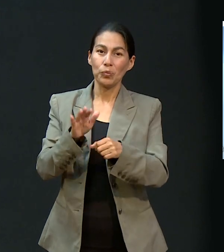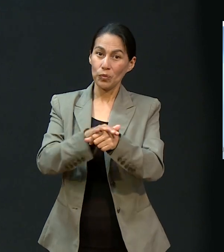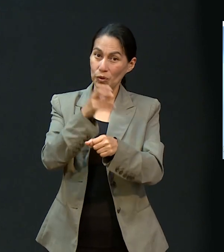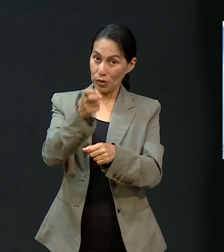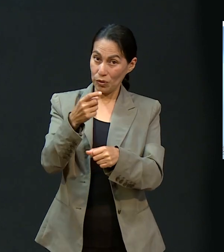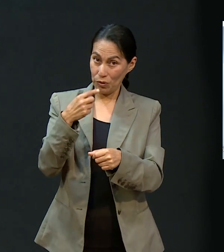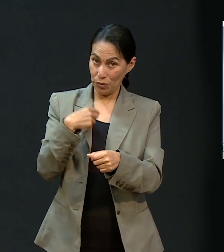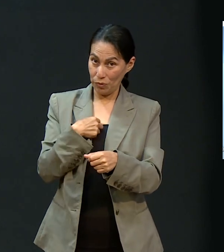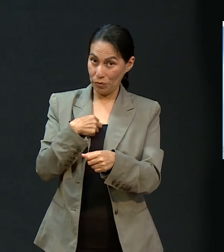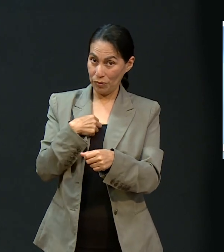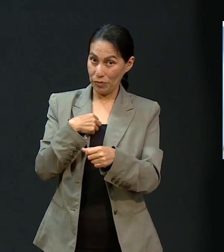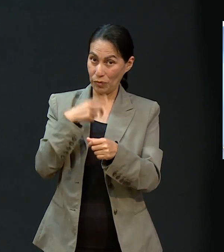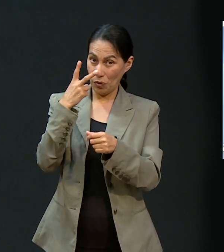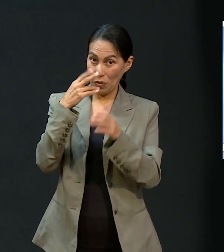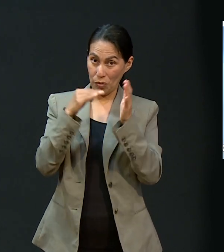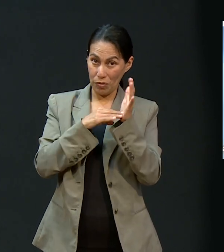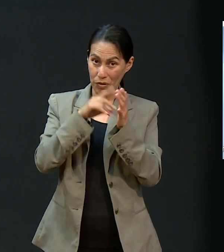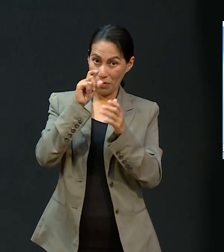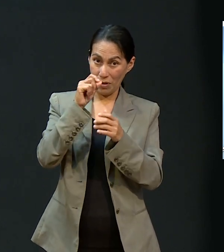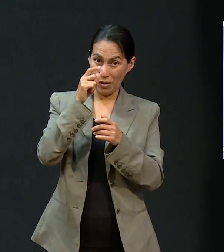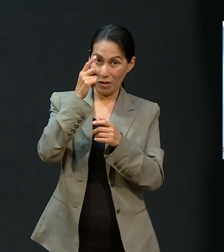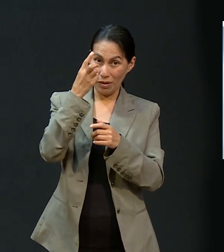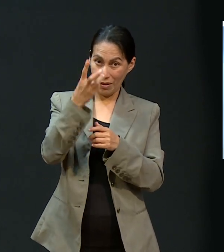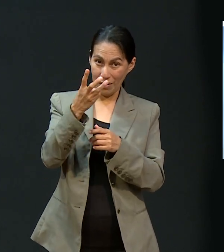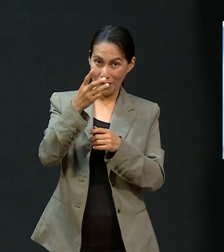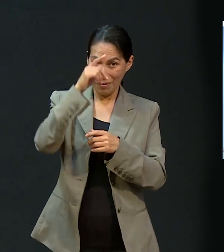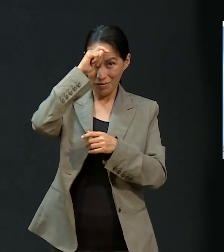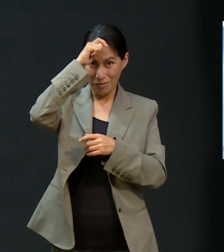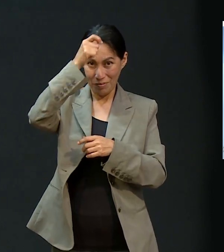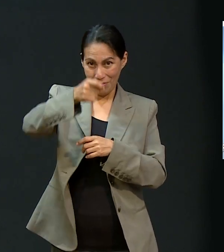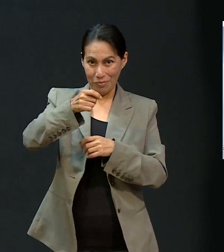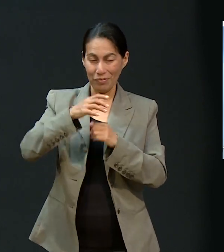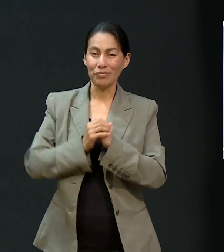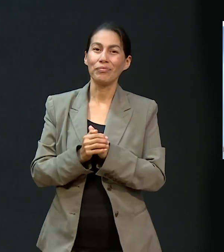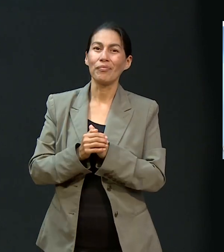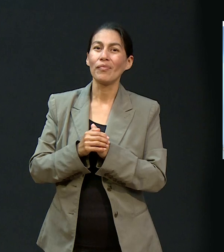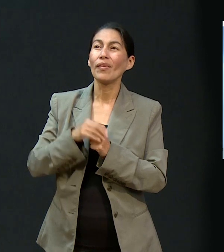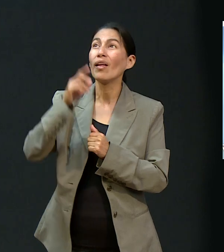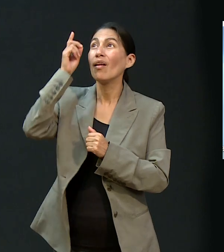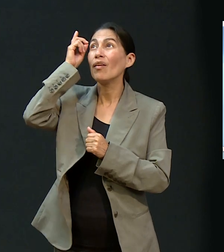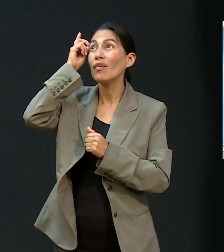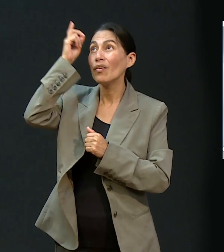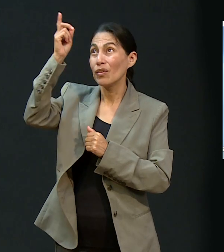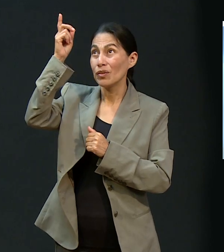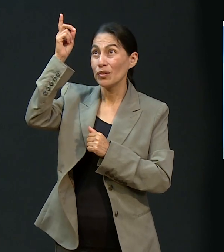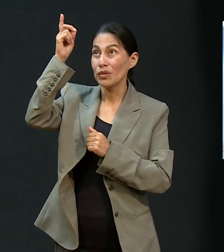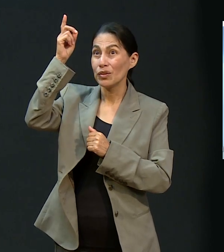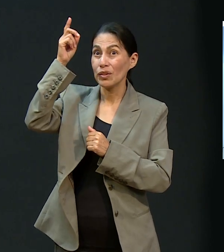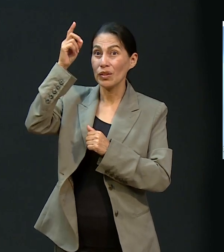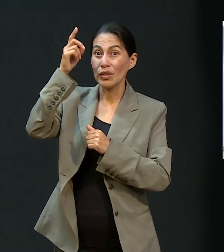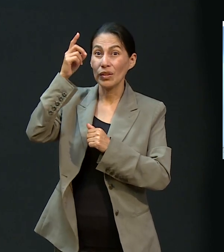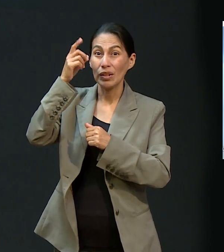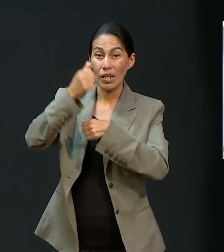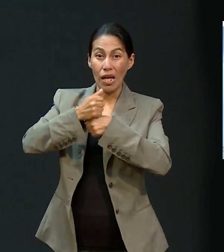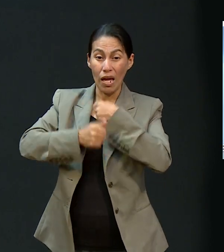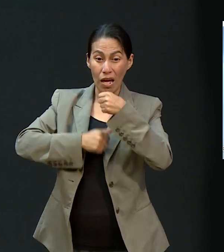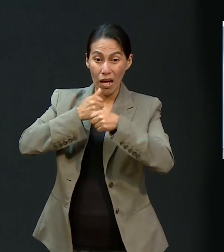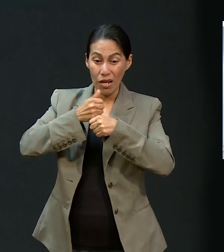Dios sabe darte para el 2023. Dios te bendiga y te guarde durante este 2023.